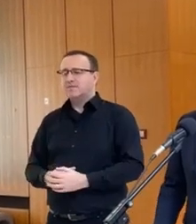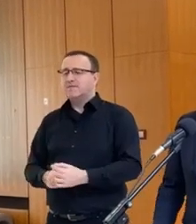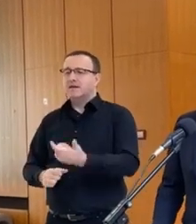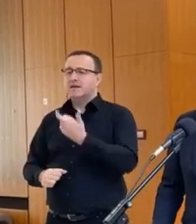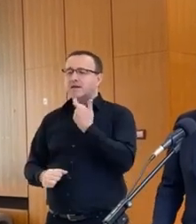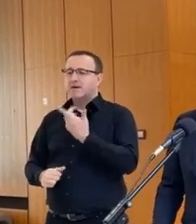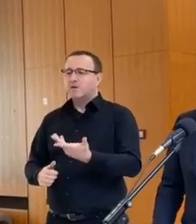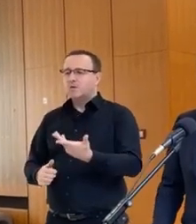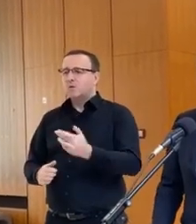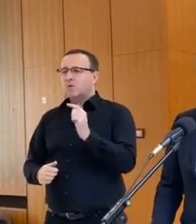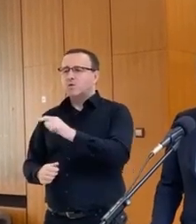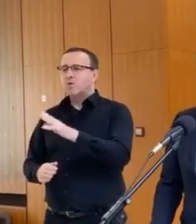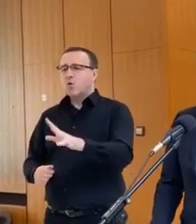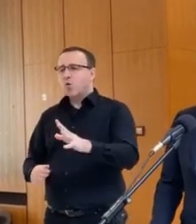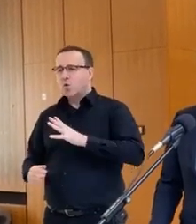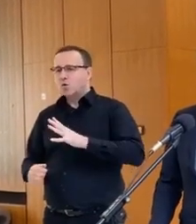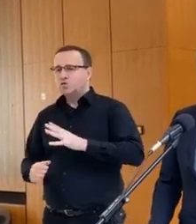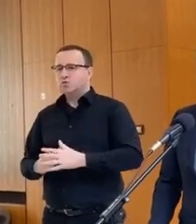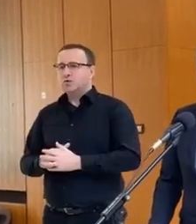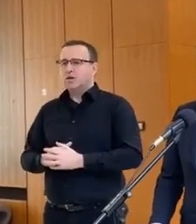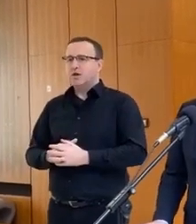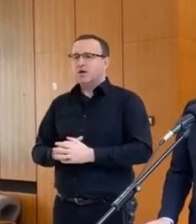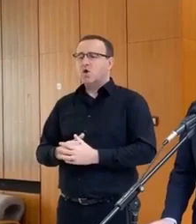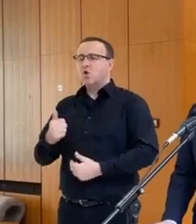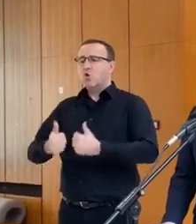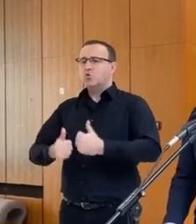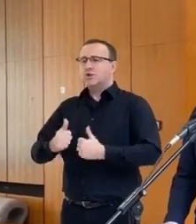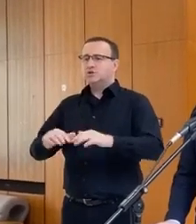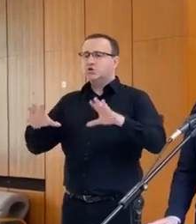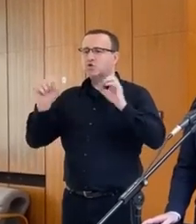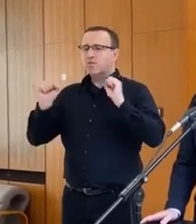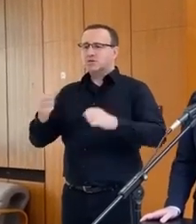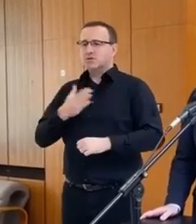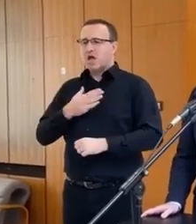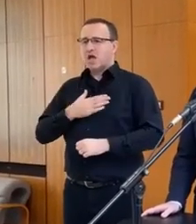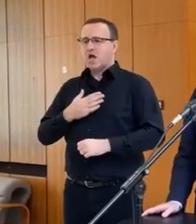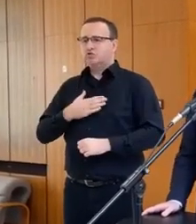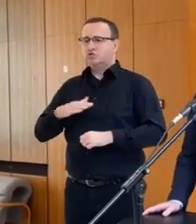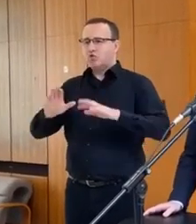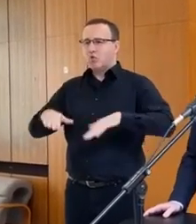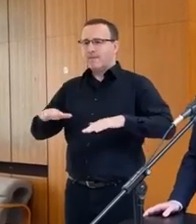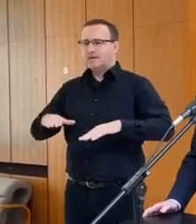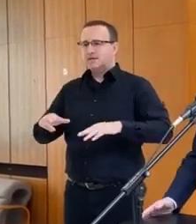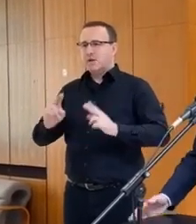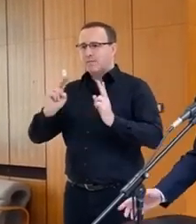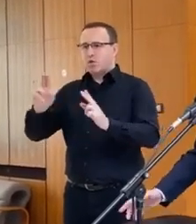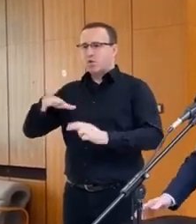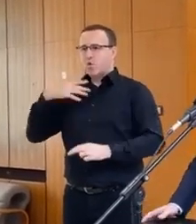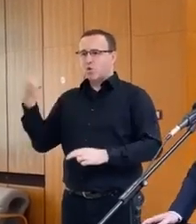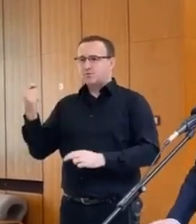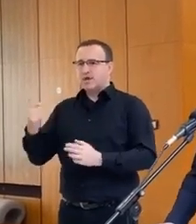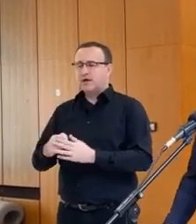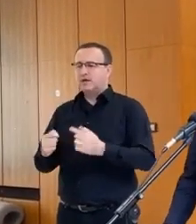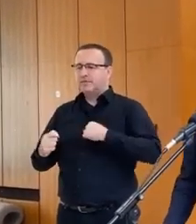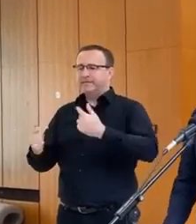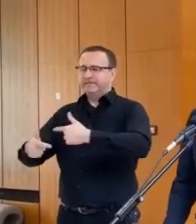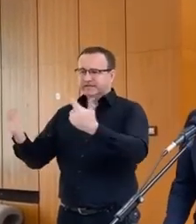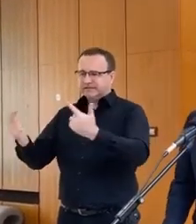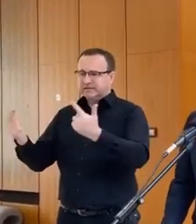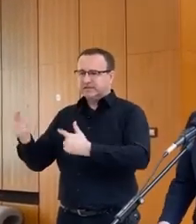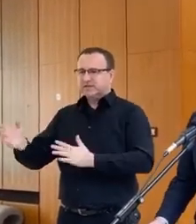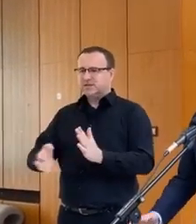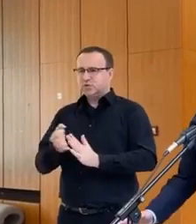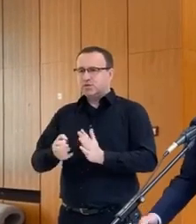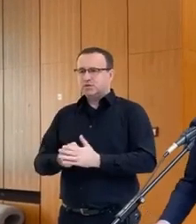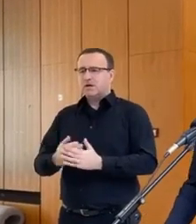to ohrozuje konkurencieschopnosť našich polnodzárov. Vysvetli sme tú situáciu,